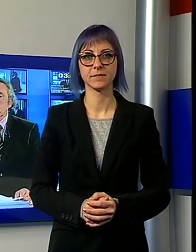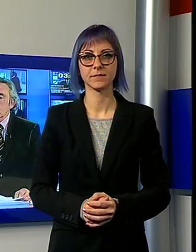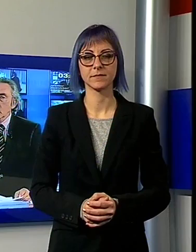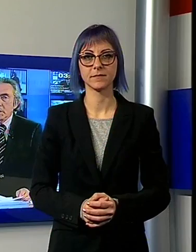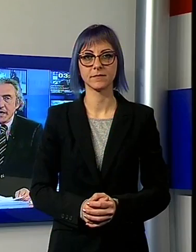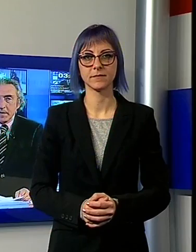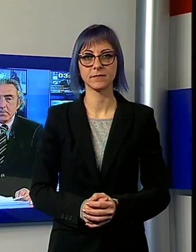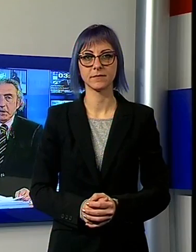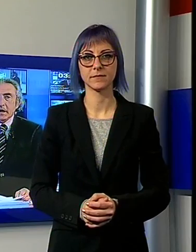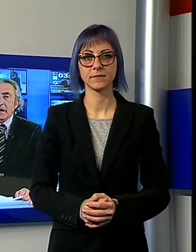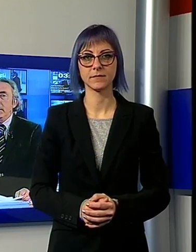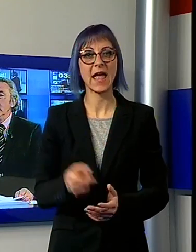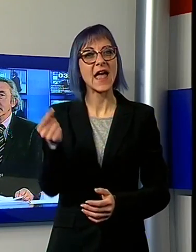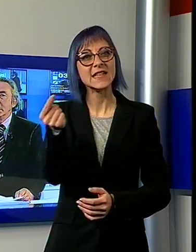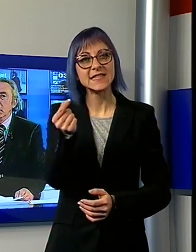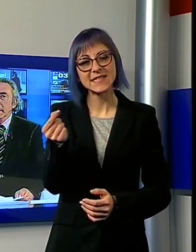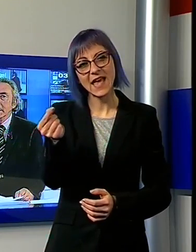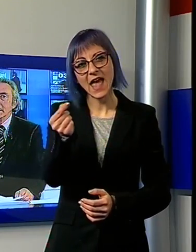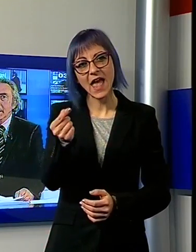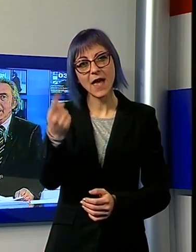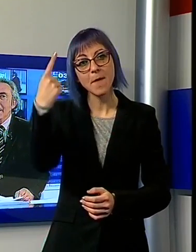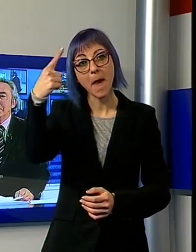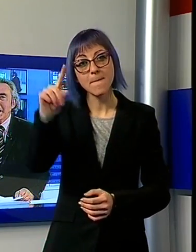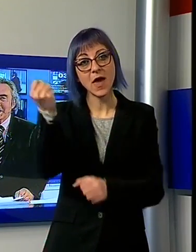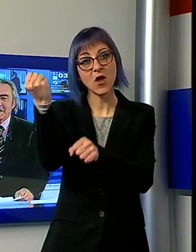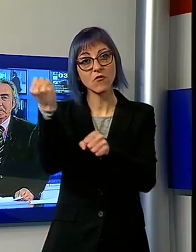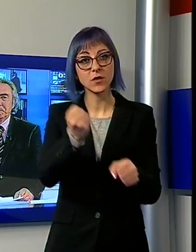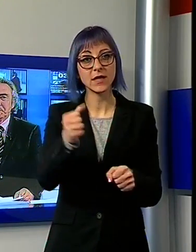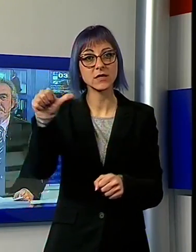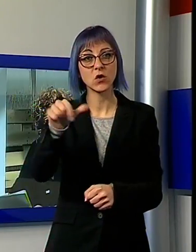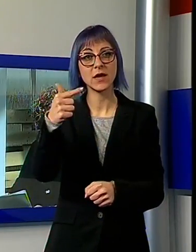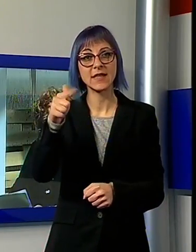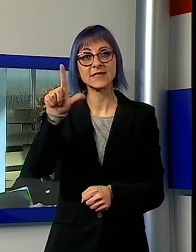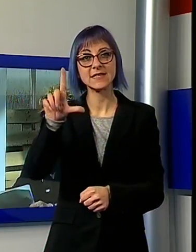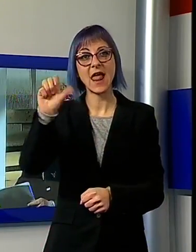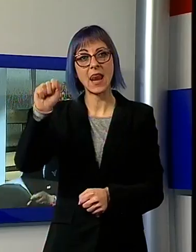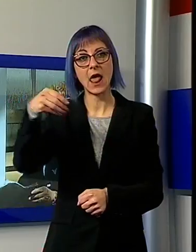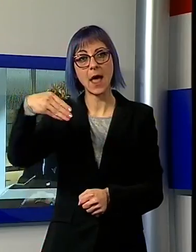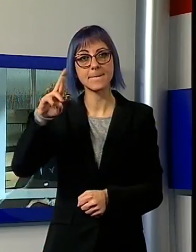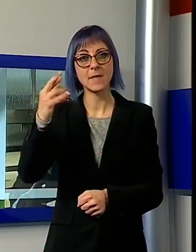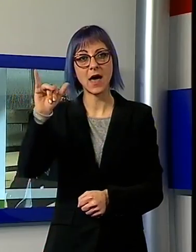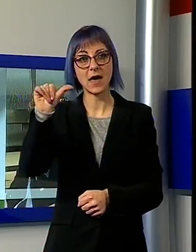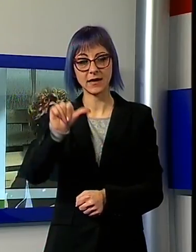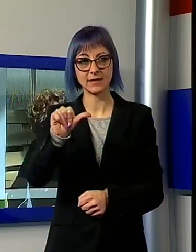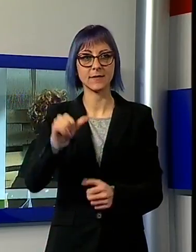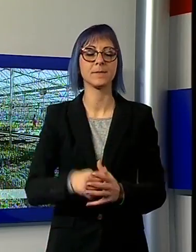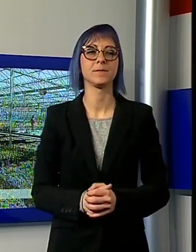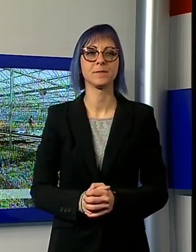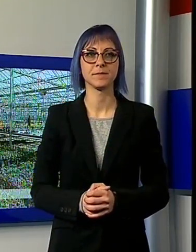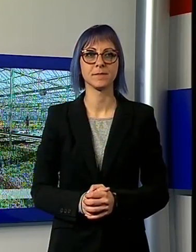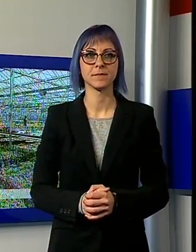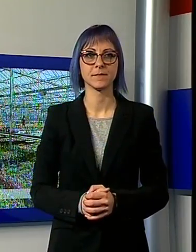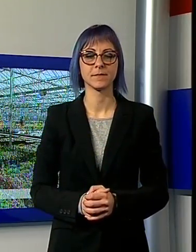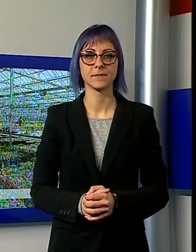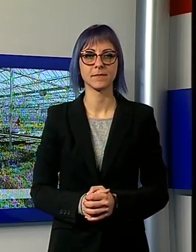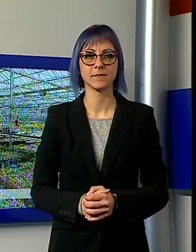Un seme per la fondazione Stella Maris. Una incredibile location immersi in migliaia